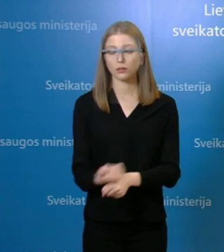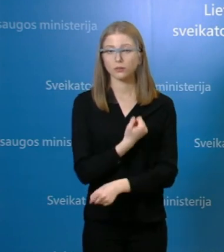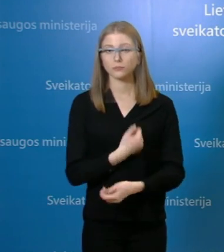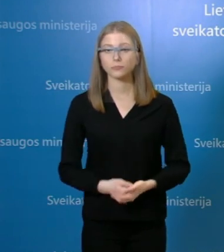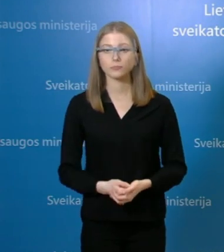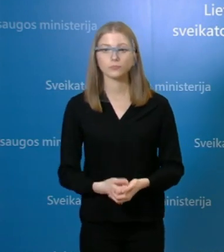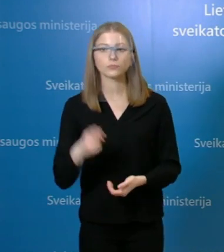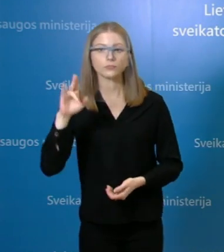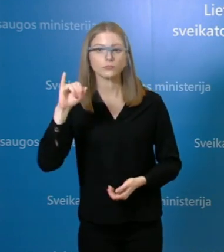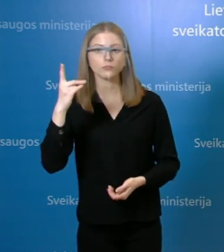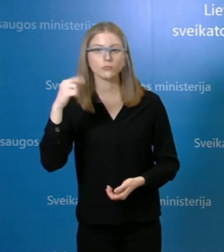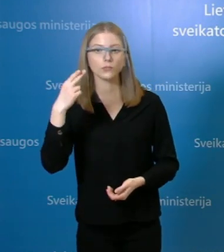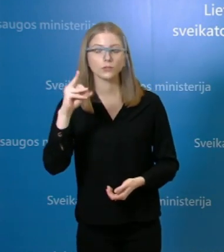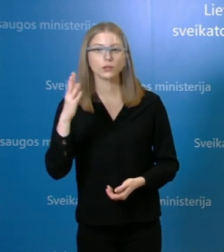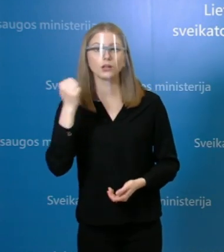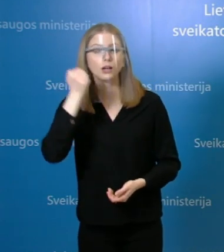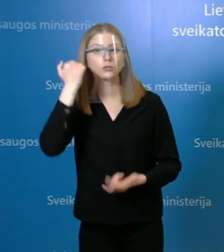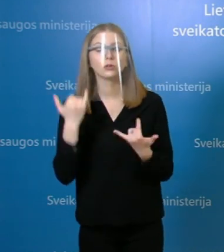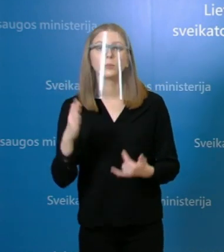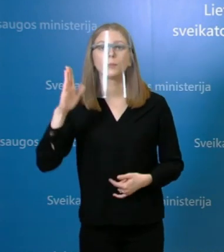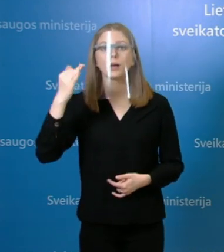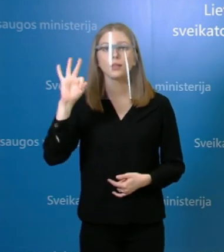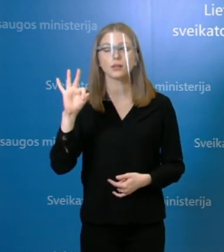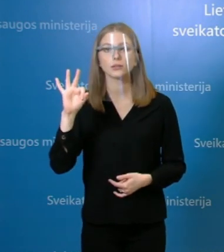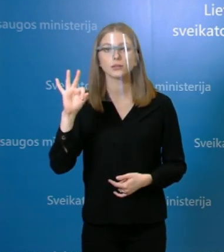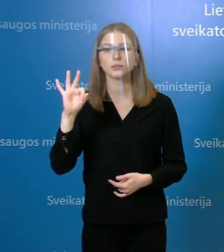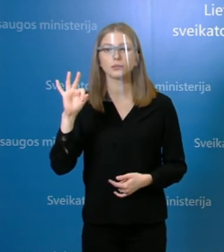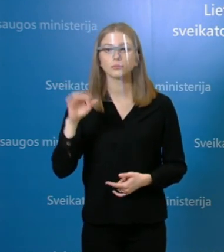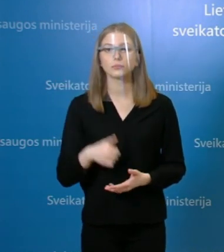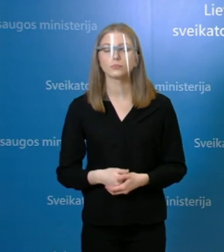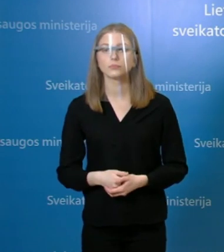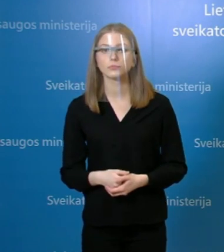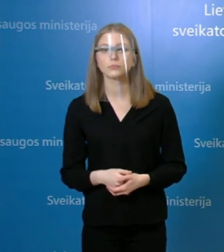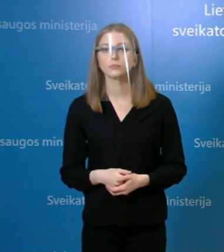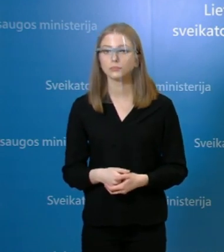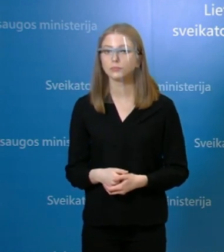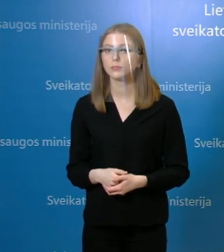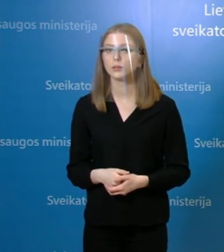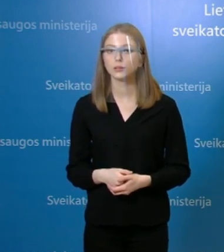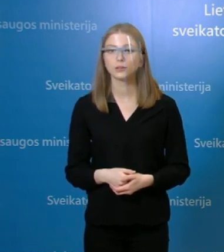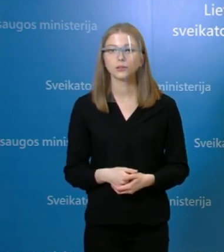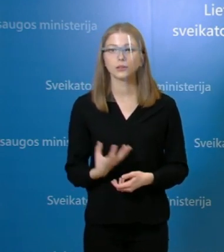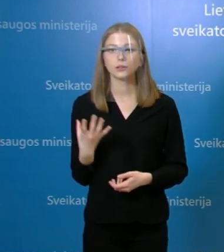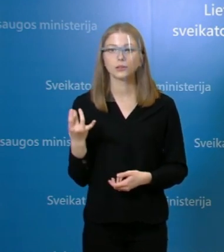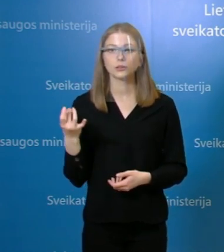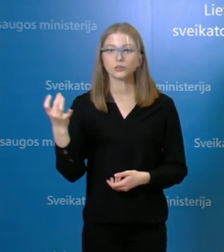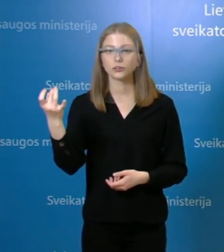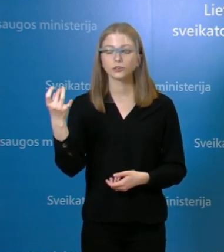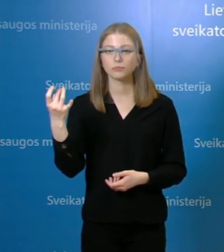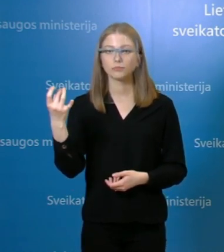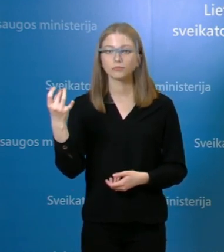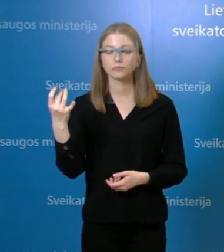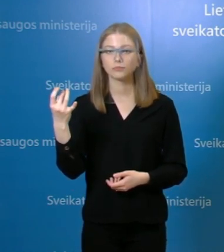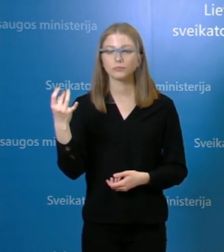Ačiū žiedūnėjai, dar matau, Augustas iš Banas nori paklausti. Kaip, mes tik norėtume pasikstinį kelis aspektus, tai dėl